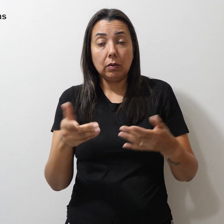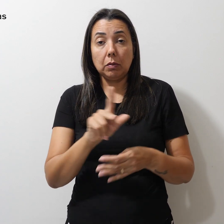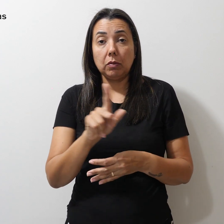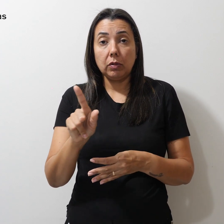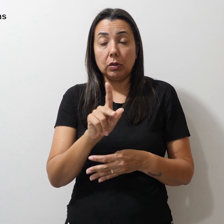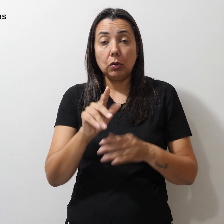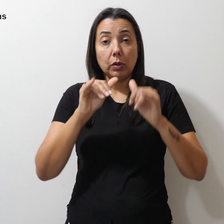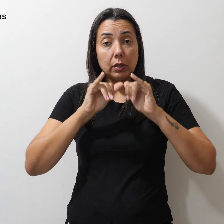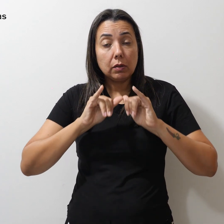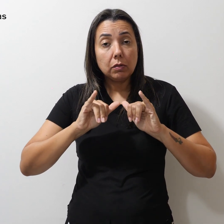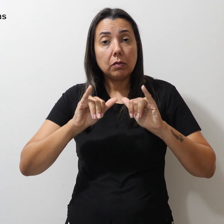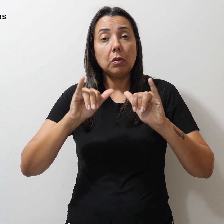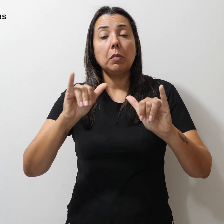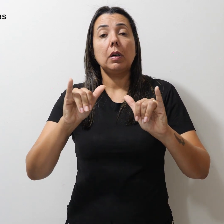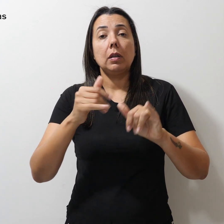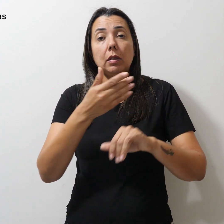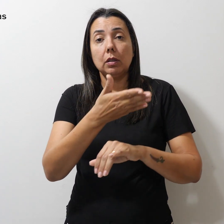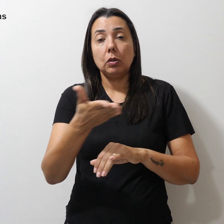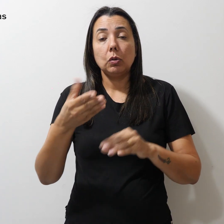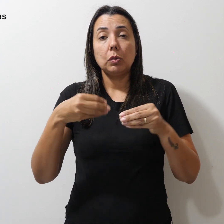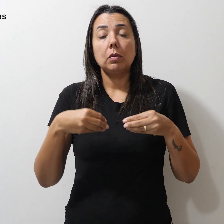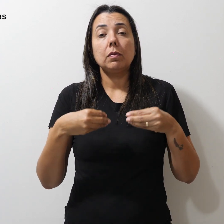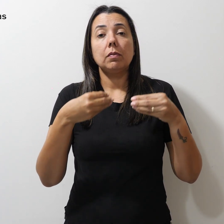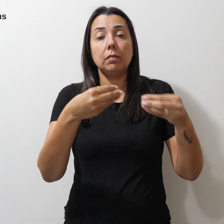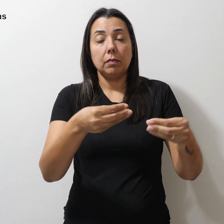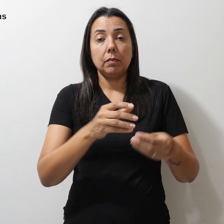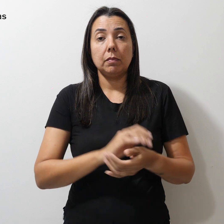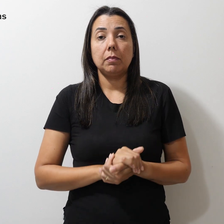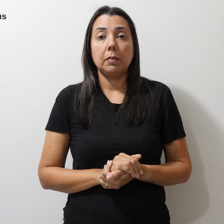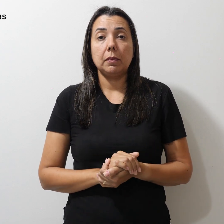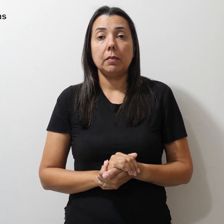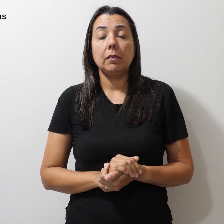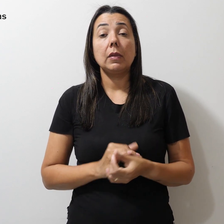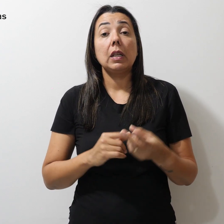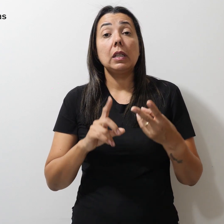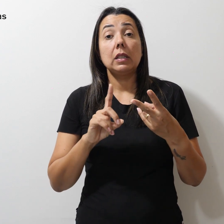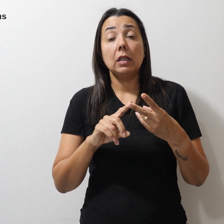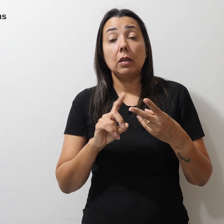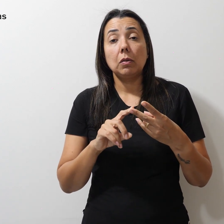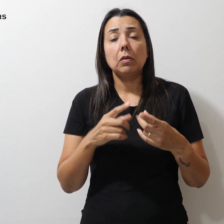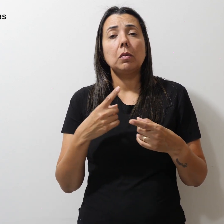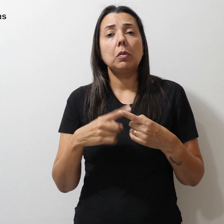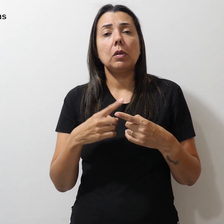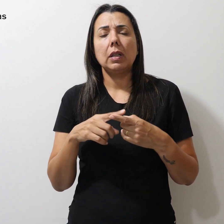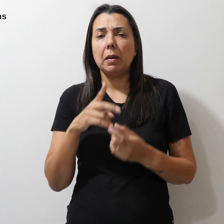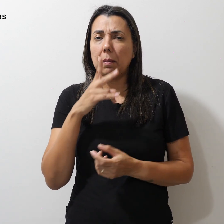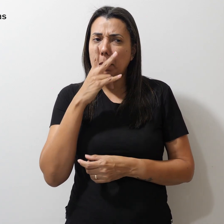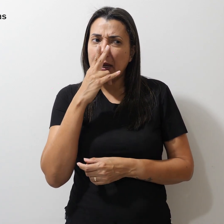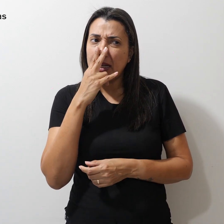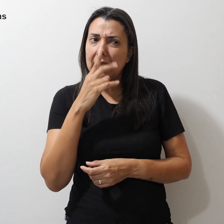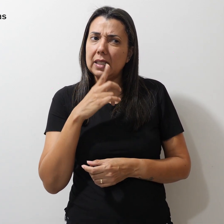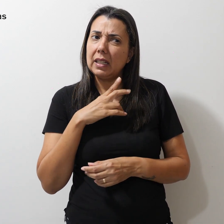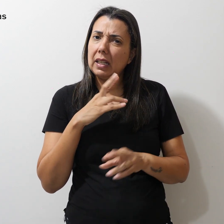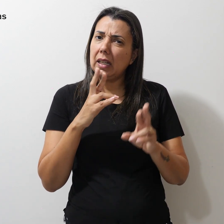informados de suas devoluções. Segundo, porque parece haver uma motivação